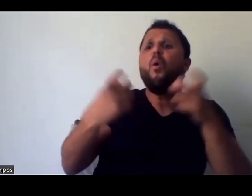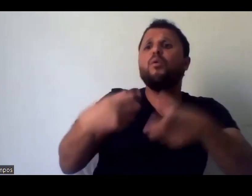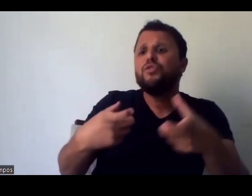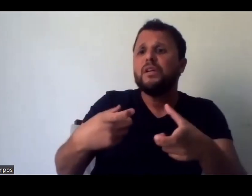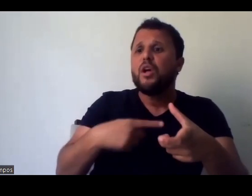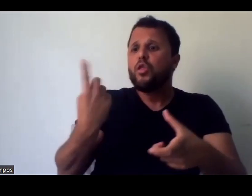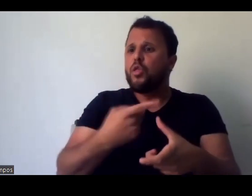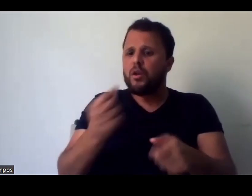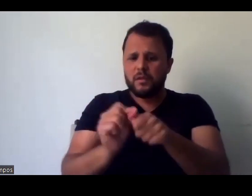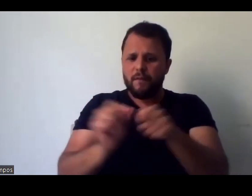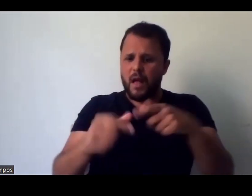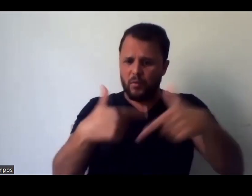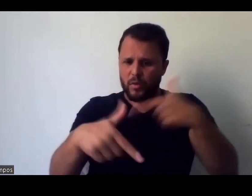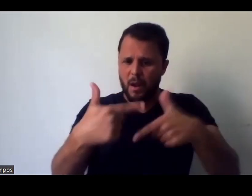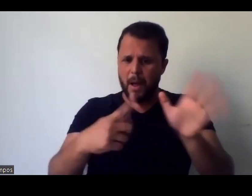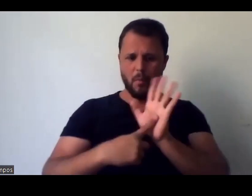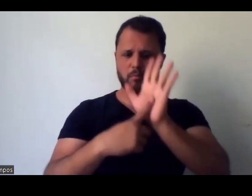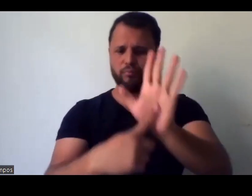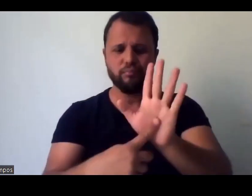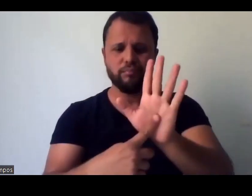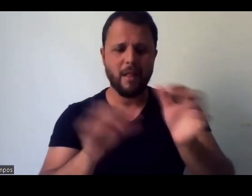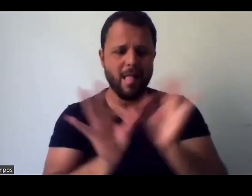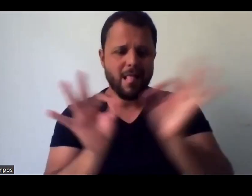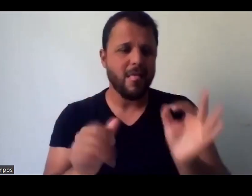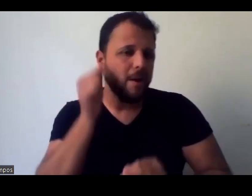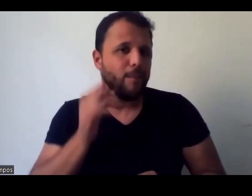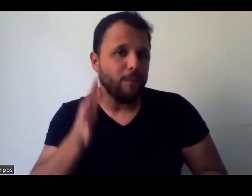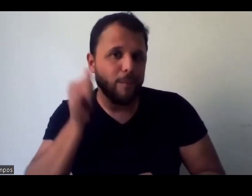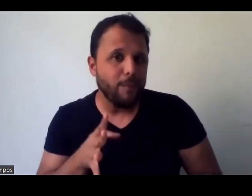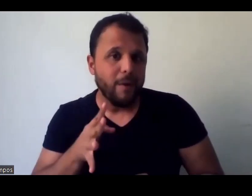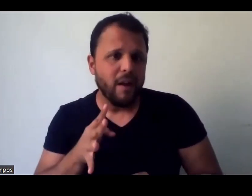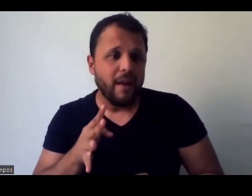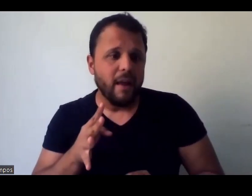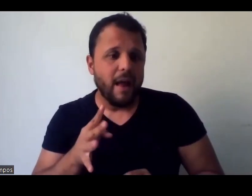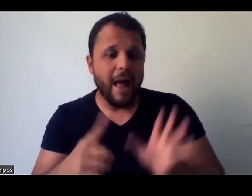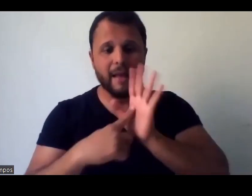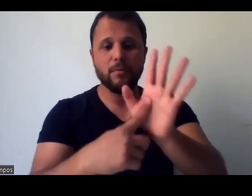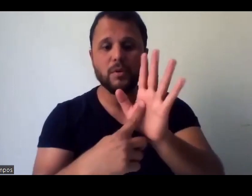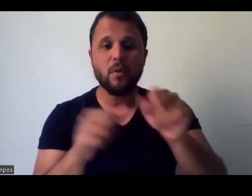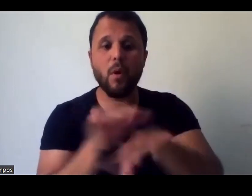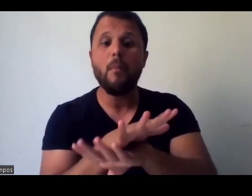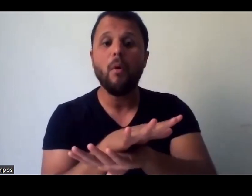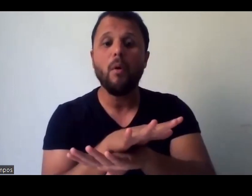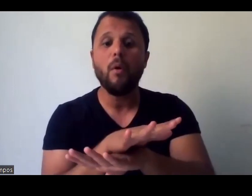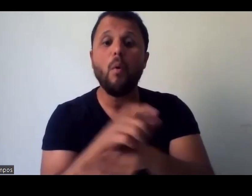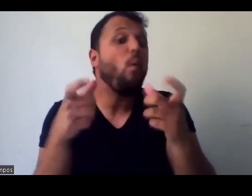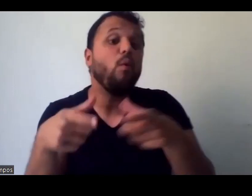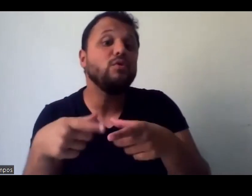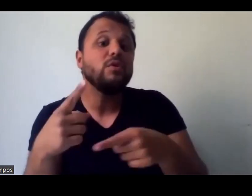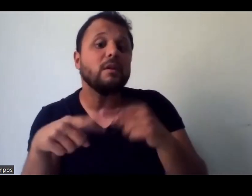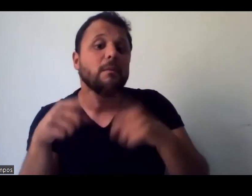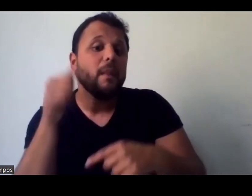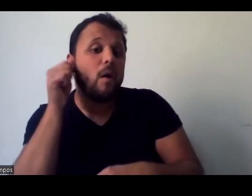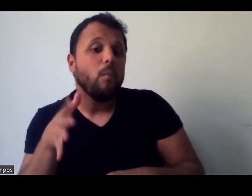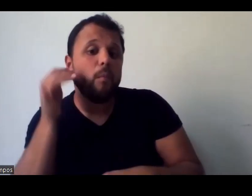né, imagina, assim, isso como um material mesmo, assim, juntar, né, fazer as instituições, né, disponibilizarem, né, tipo, o humano, o humano